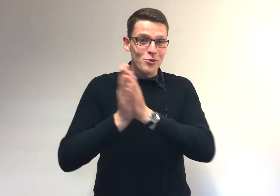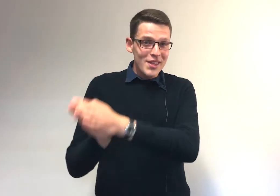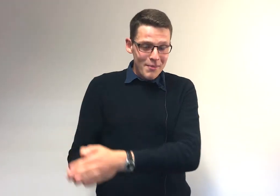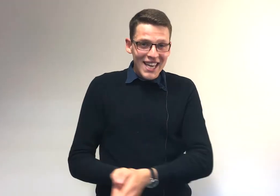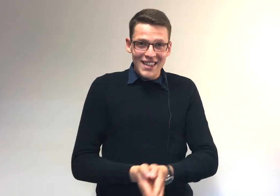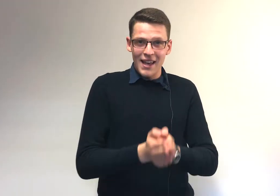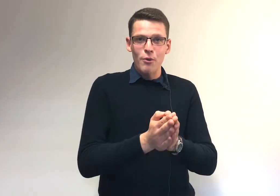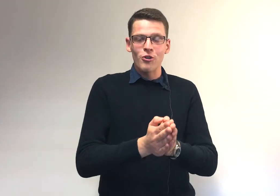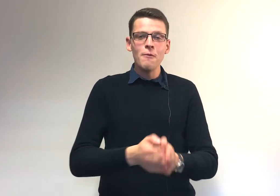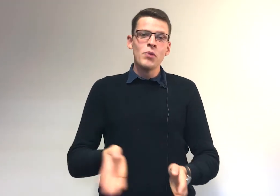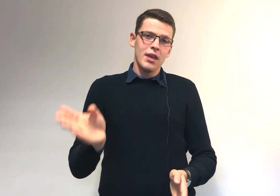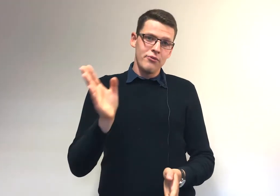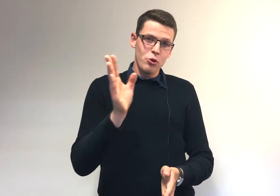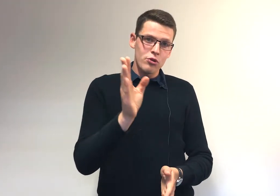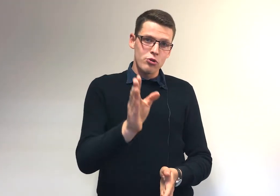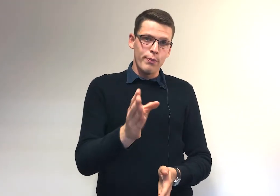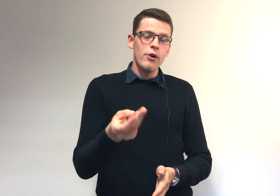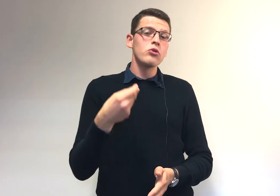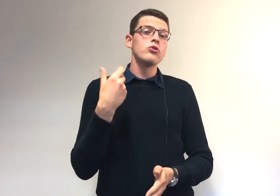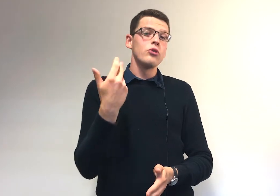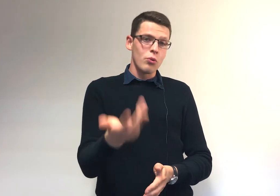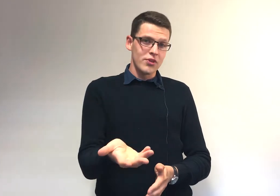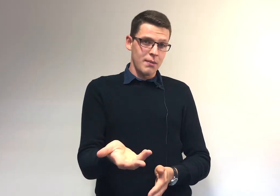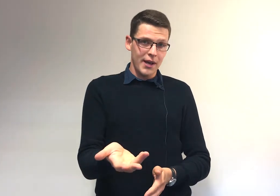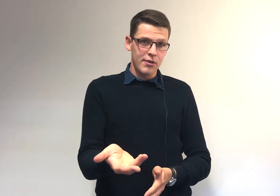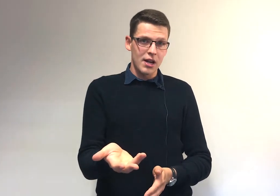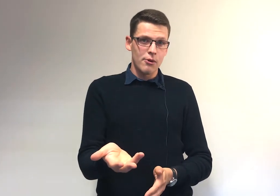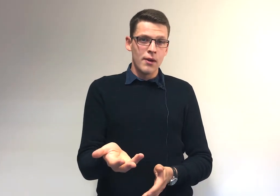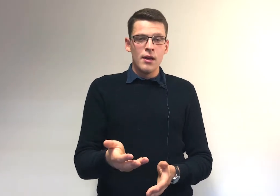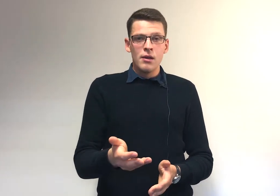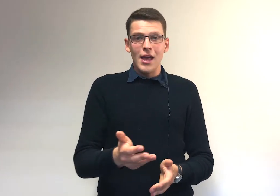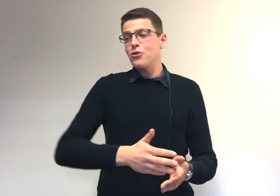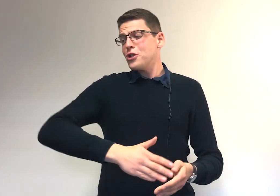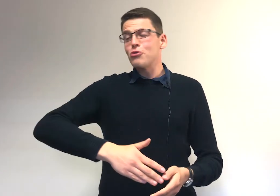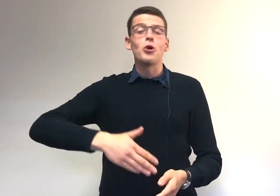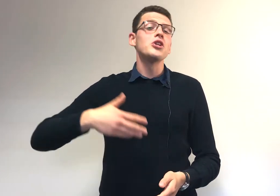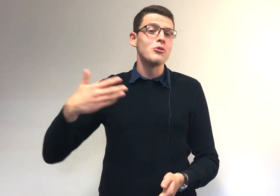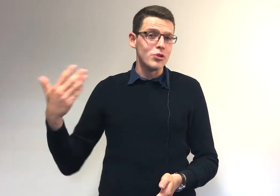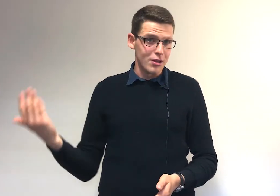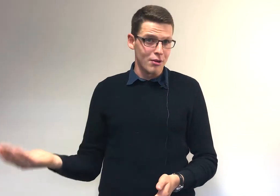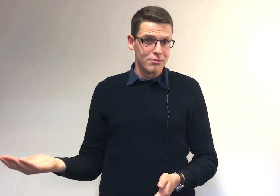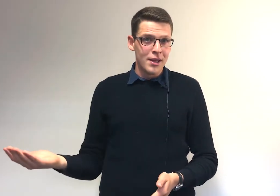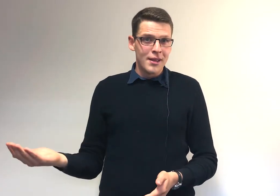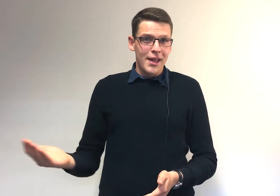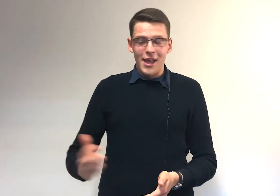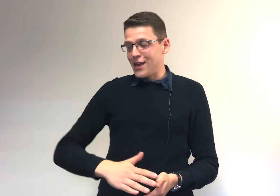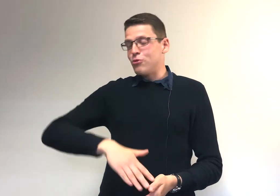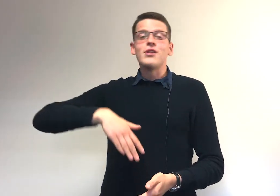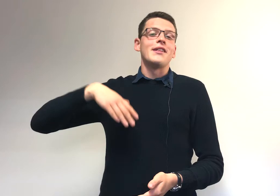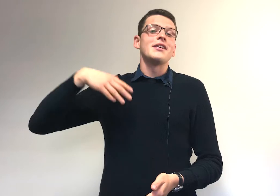deuxième critère important, il faut que ce support te convienne personnellement. Étant donné que tu seras obligé d'étudier dedans, et que l'étudier, ce n déjà